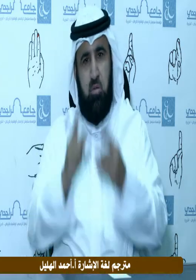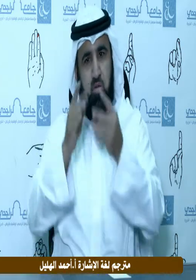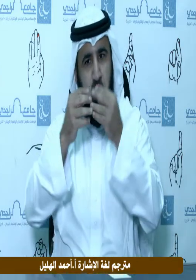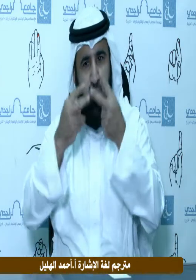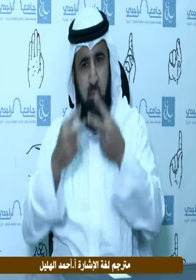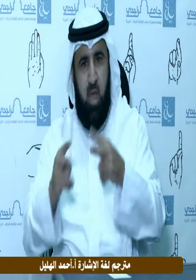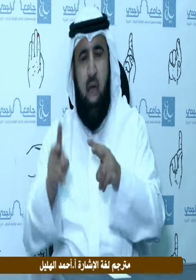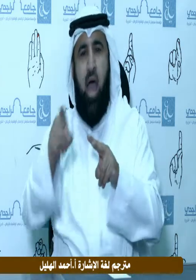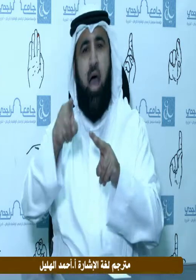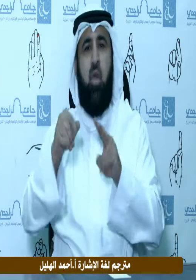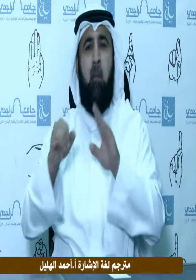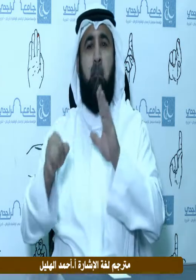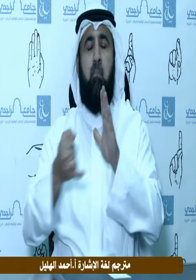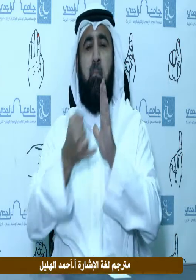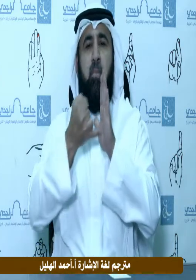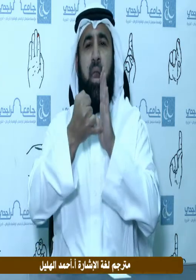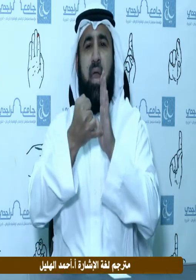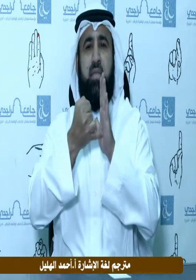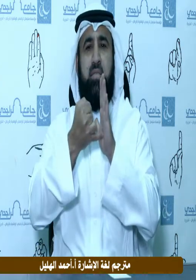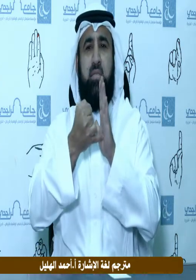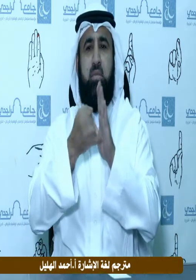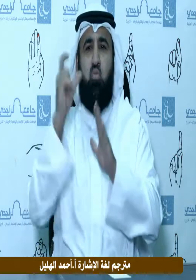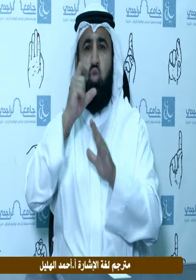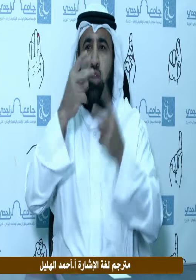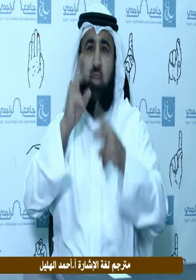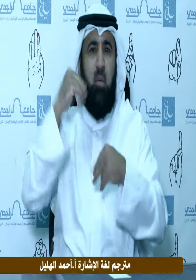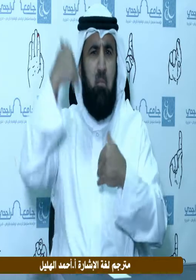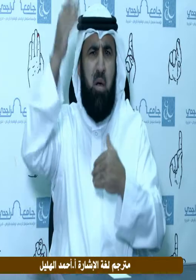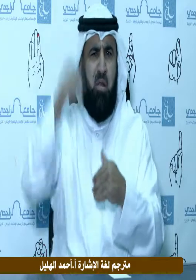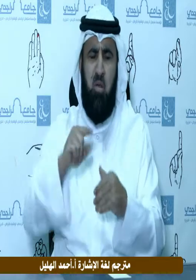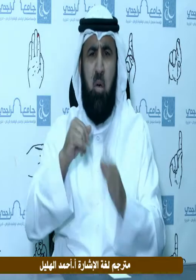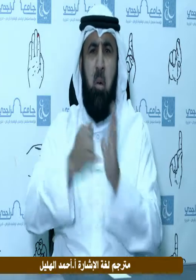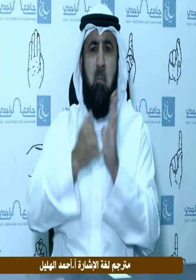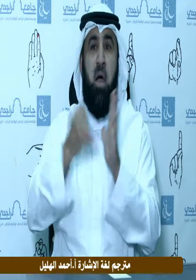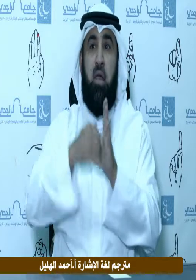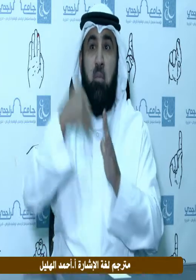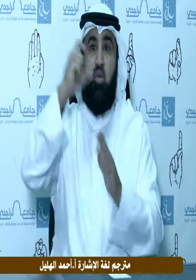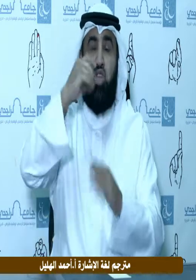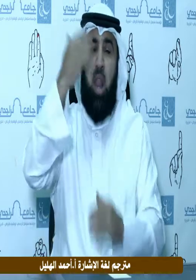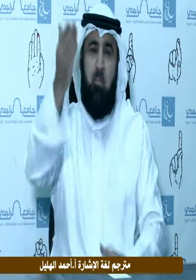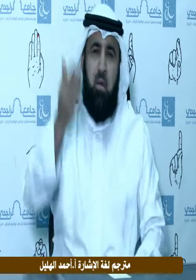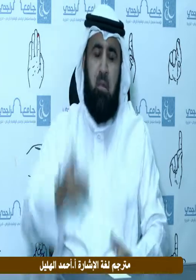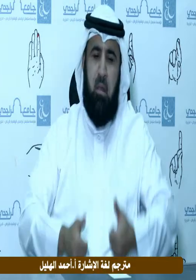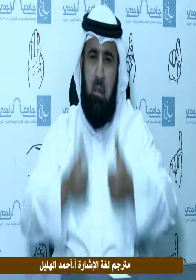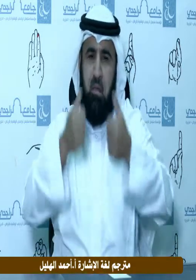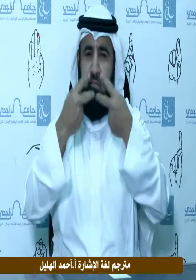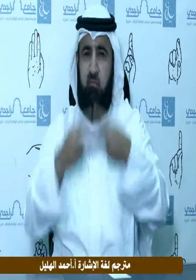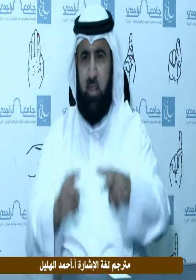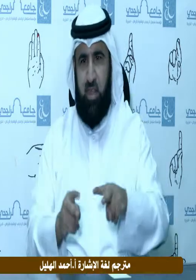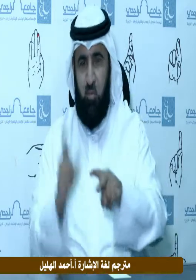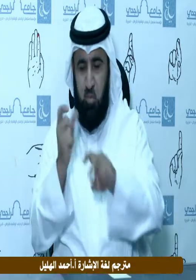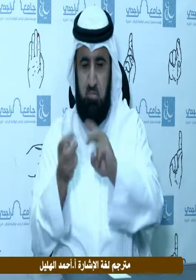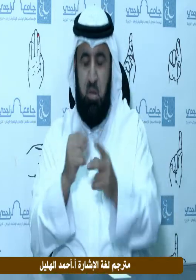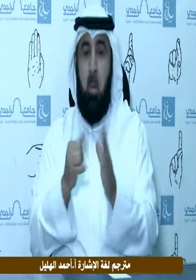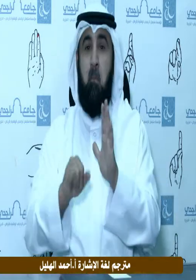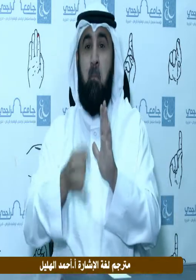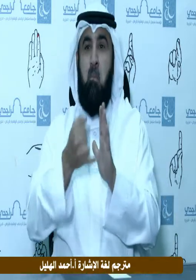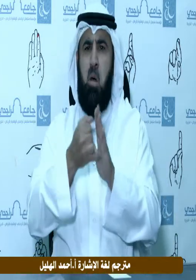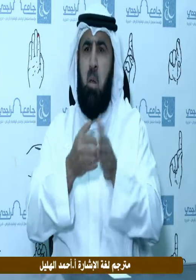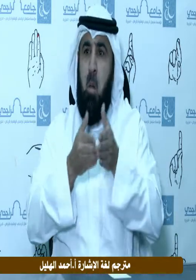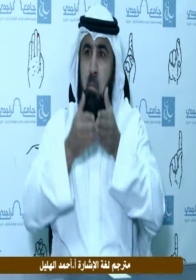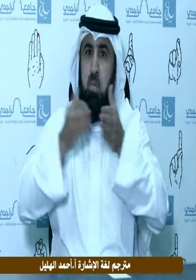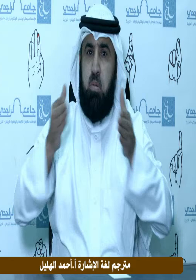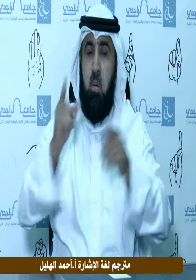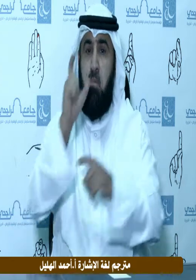مركزا إسلاميا زاراه بعد سنتين من زواجهما وإذا بهما يرى المسجد قد